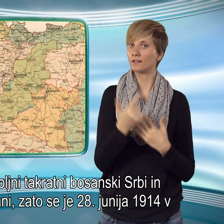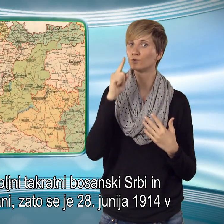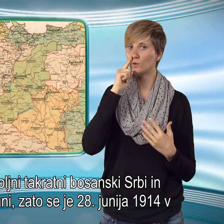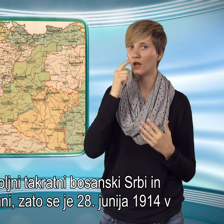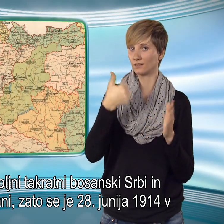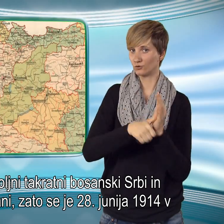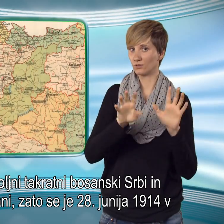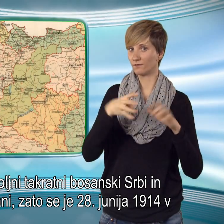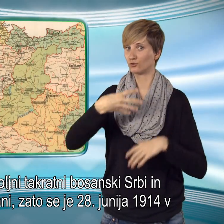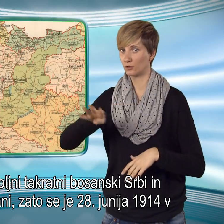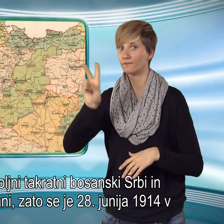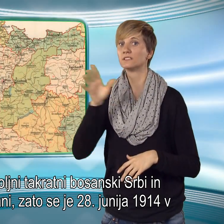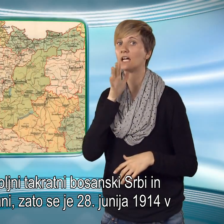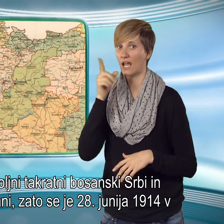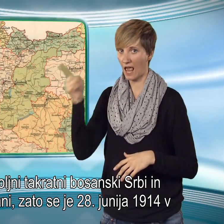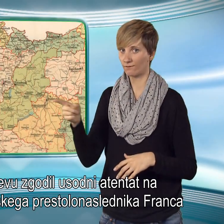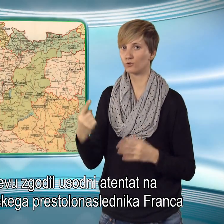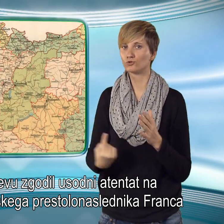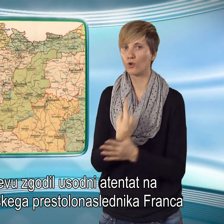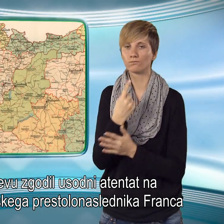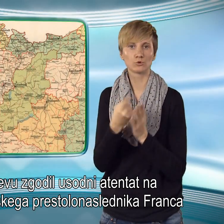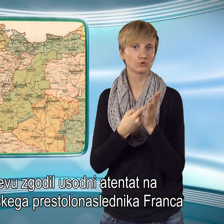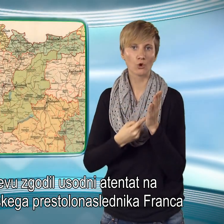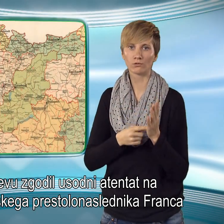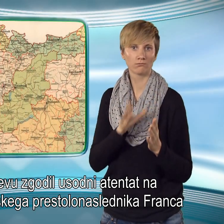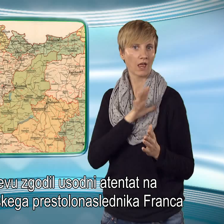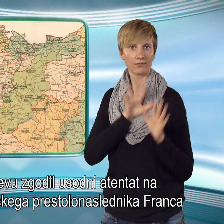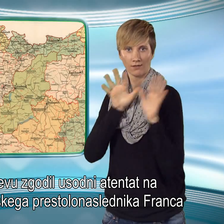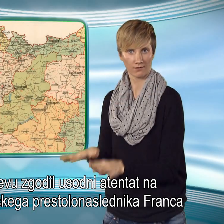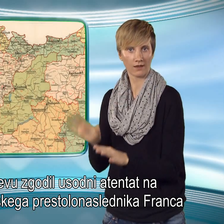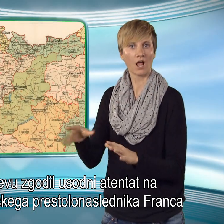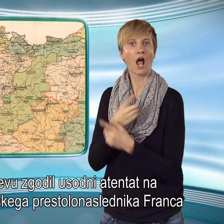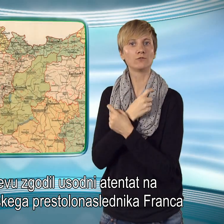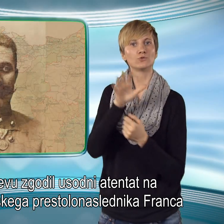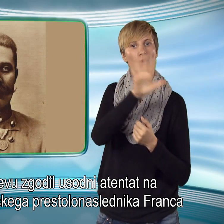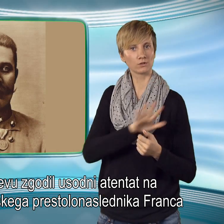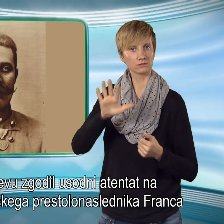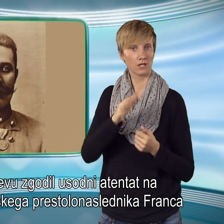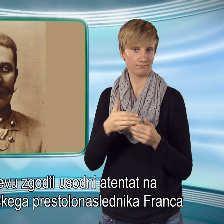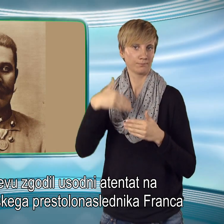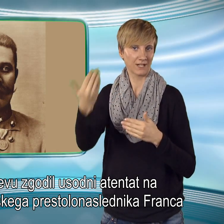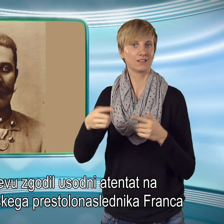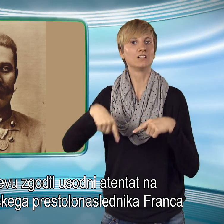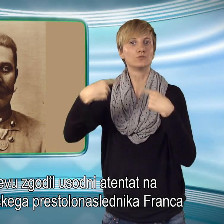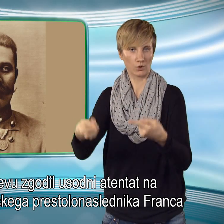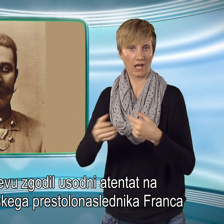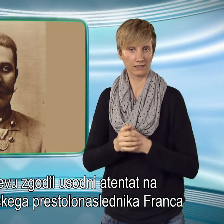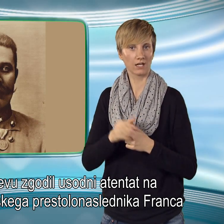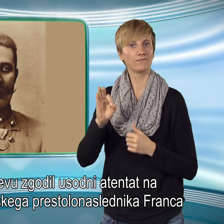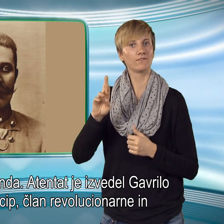junja 1914 v Sarajevo zgodil sodne tentatna ostrogorskega prestola naslednika Franca Ferdinanda.